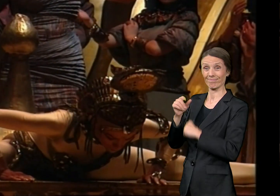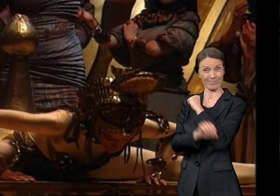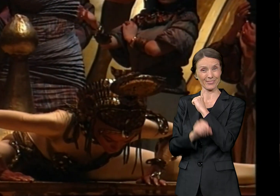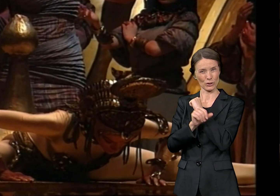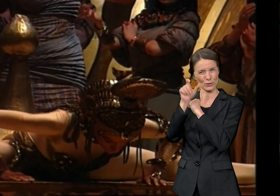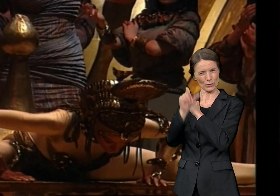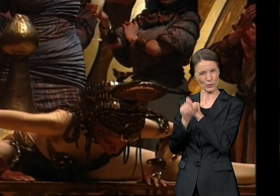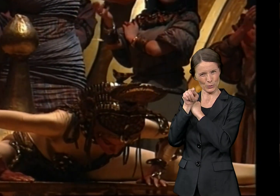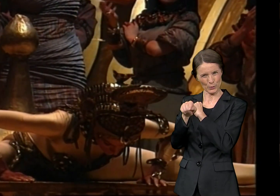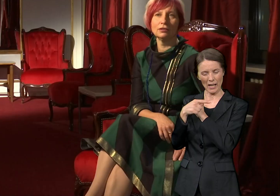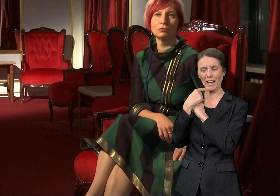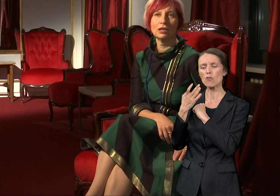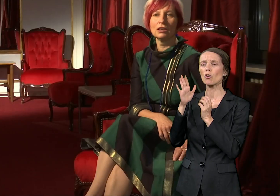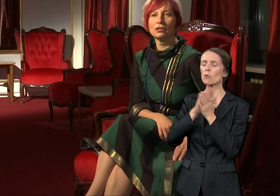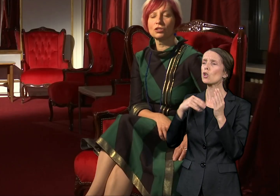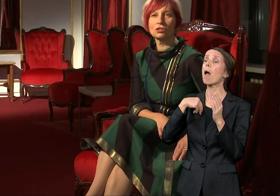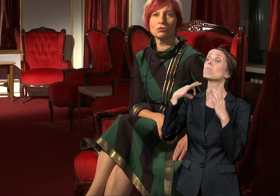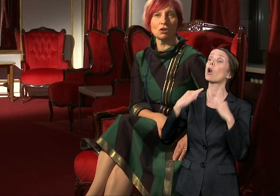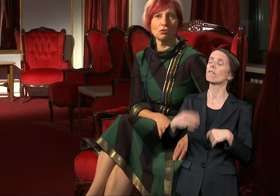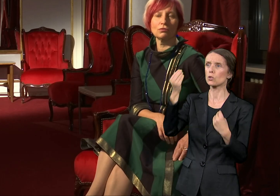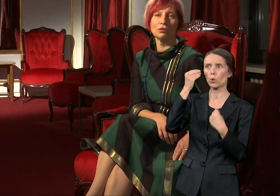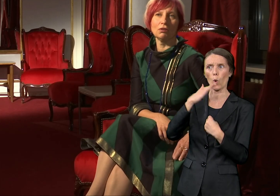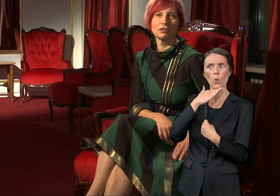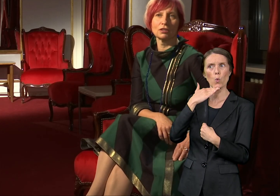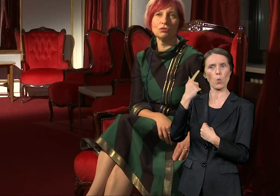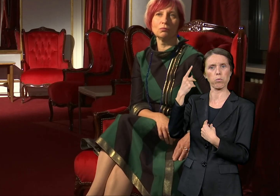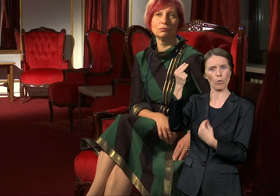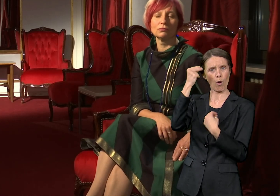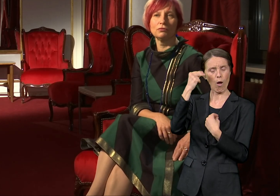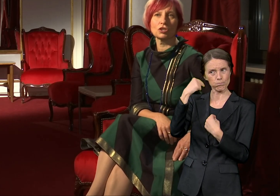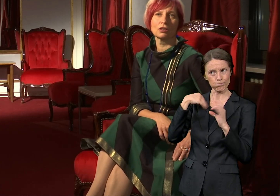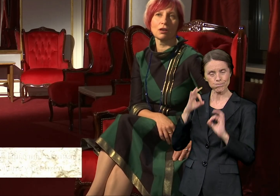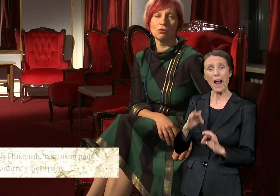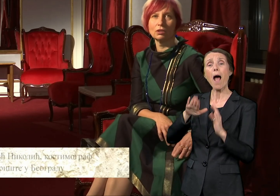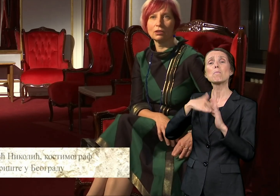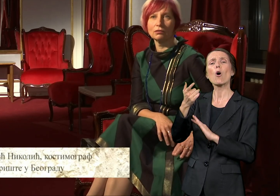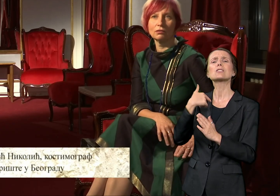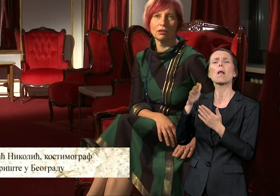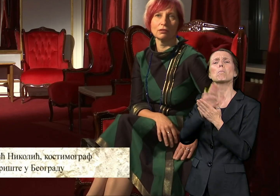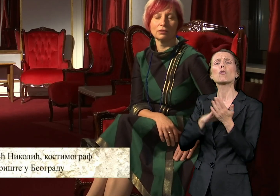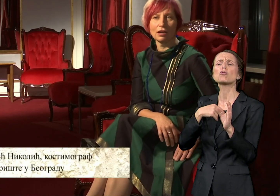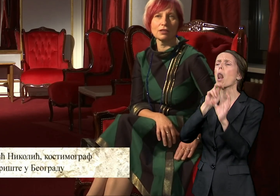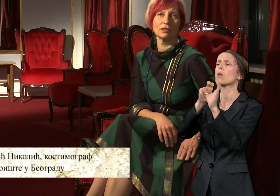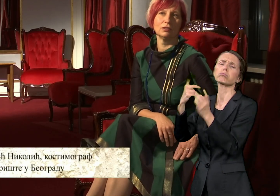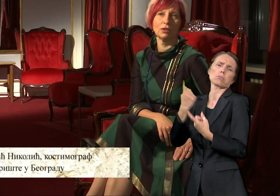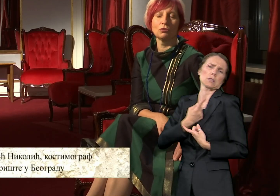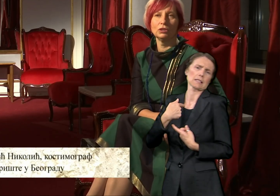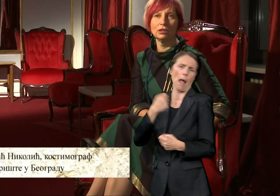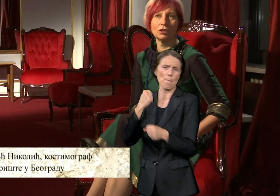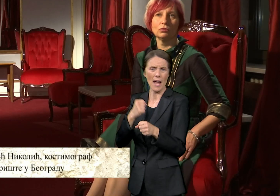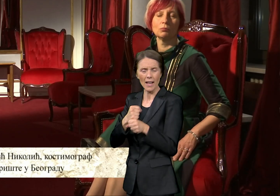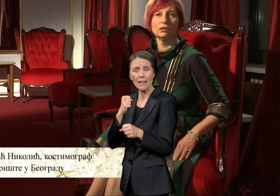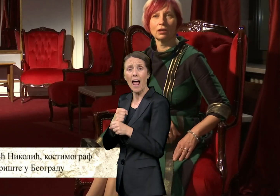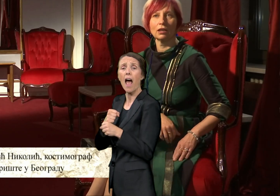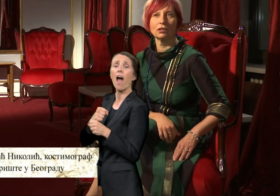svoje veće projekte da radim često se konsultovala sa njom više kao da da razradim neku